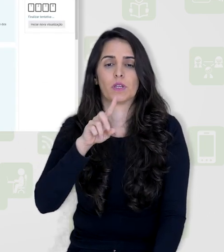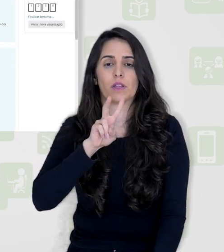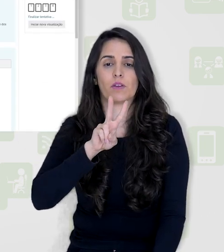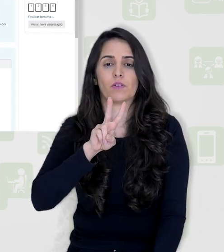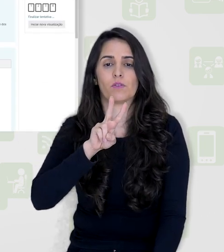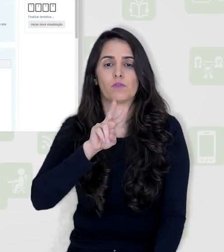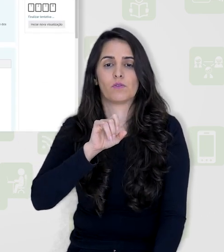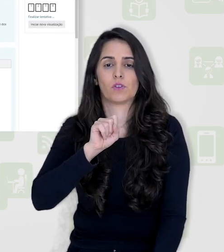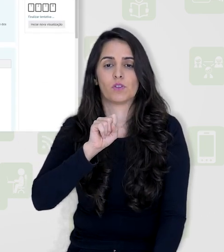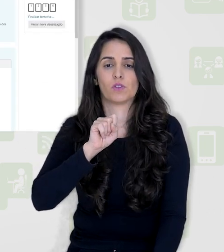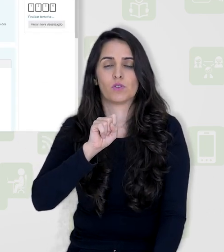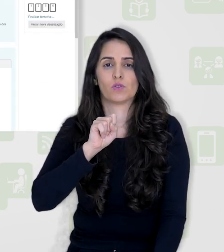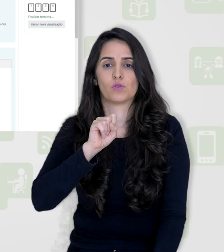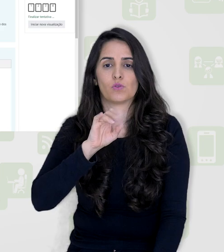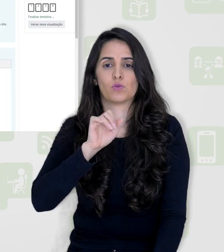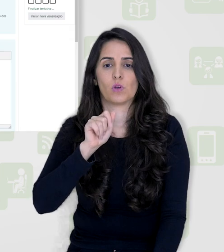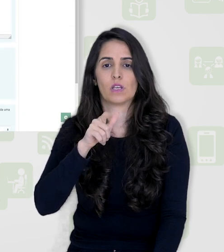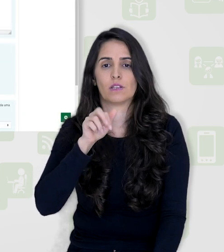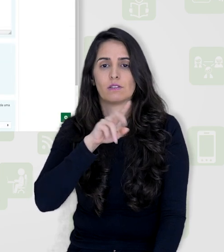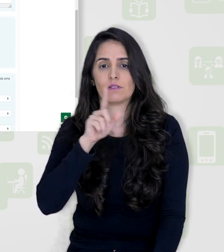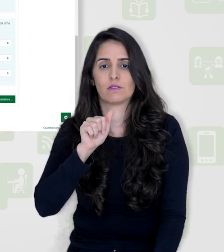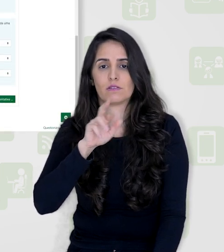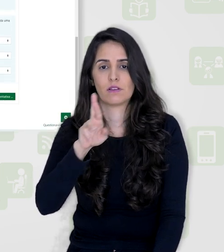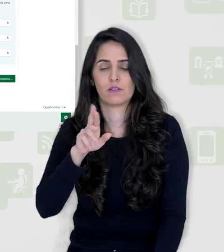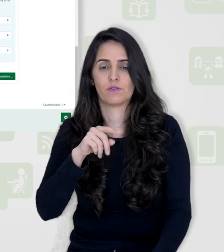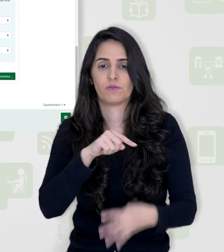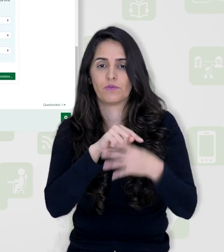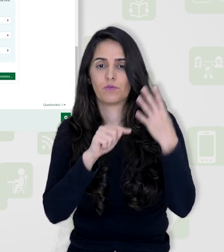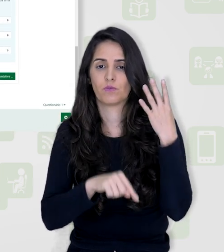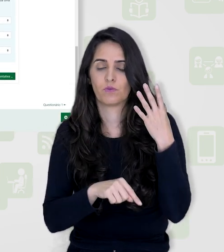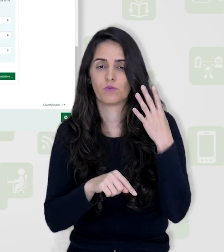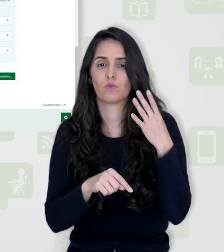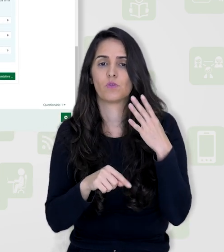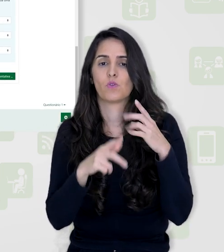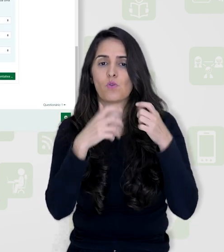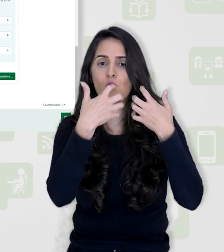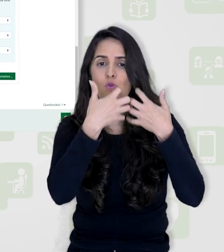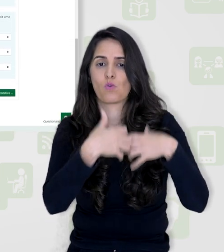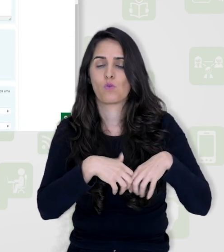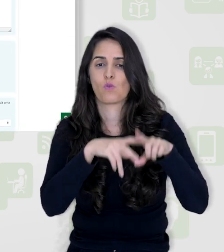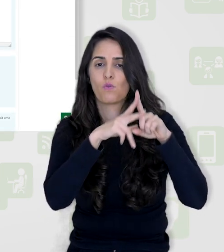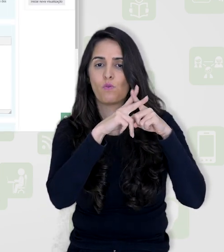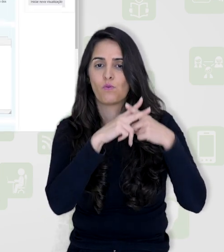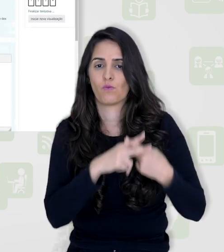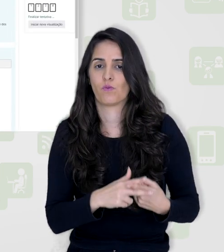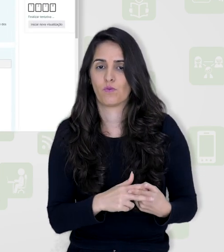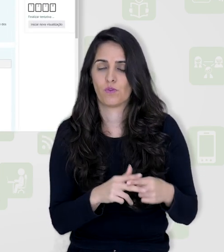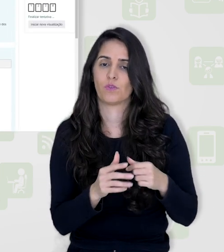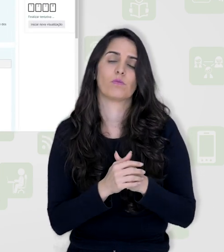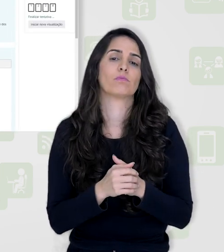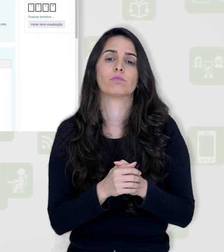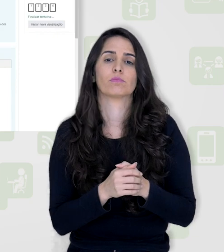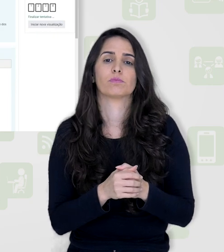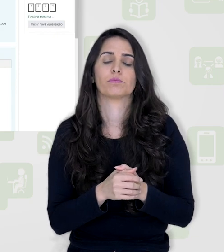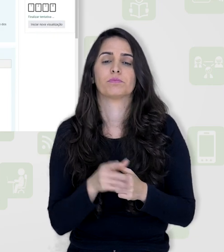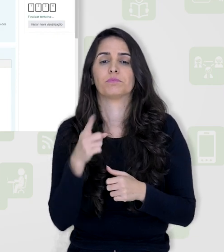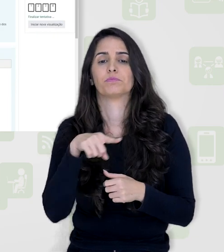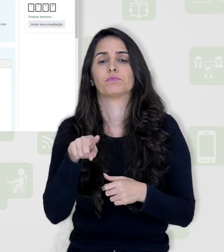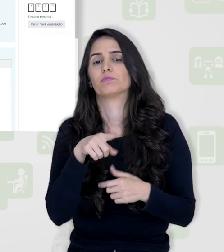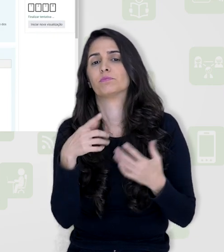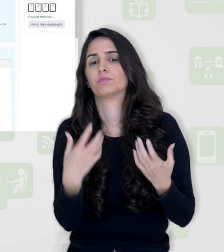questionário e aparece aqui então para mim as quatro questões que eu configurei no meu questionário. Agora,